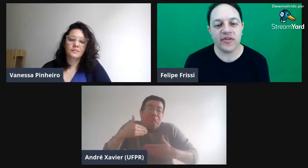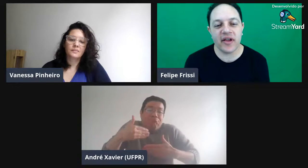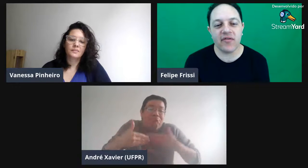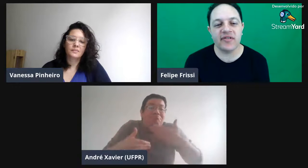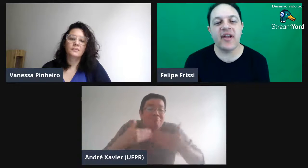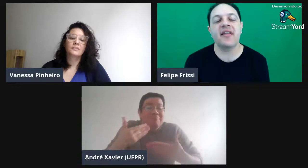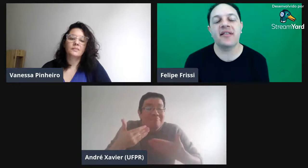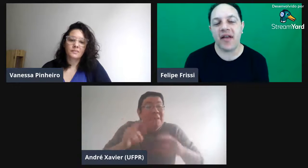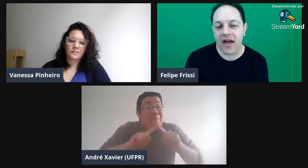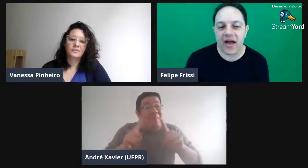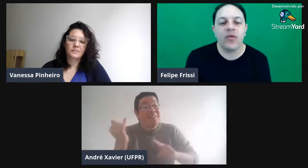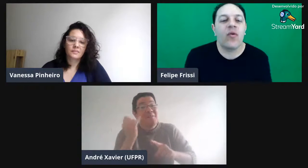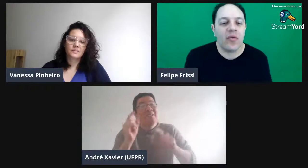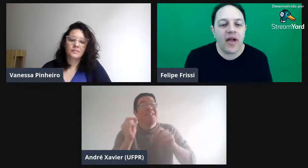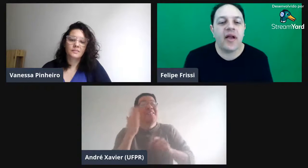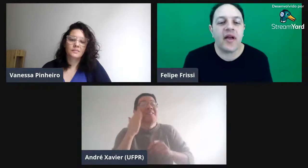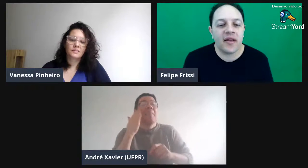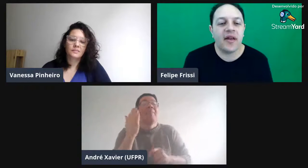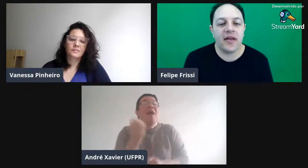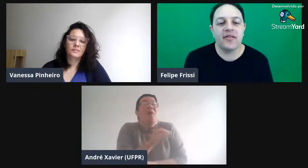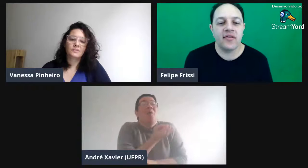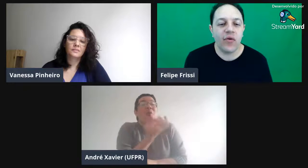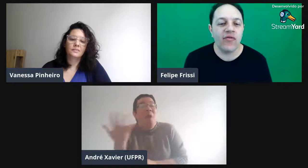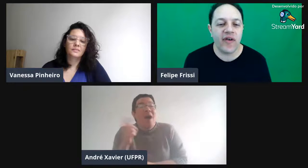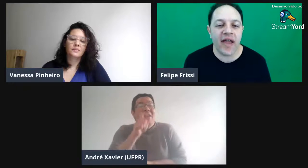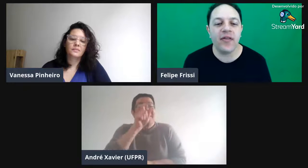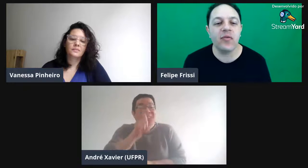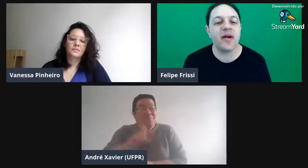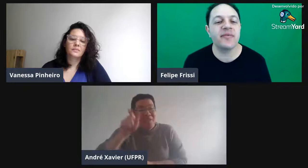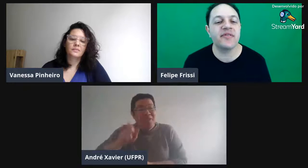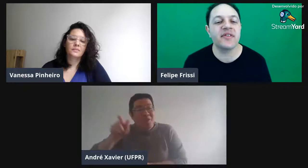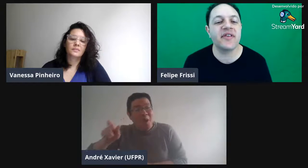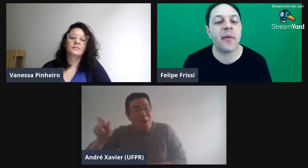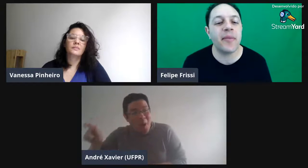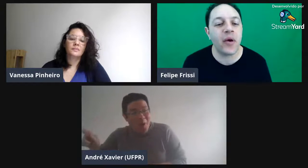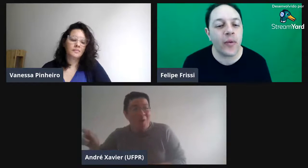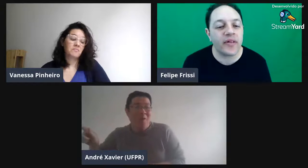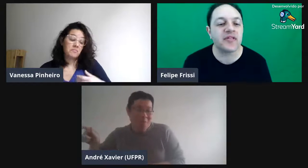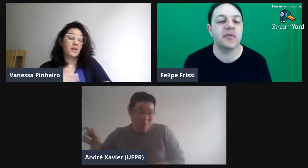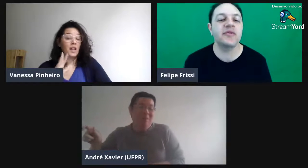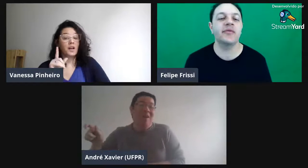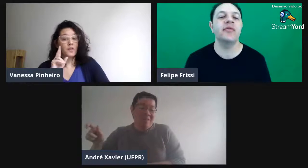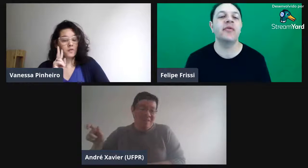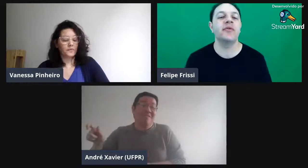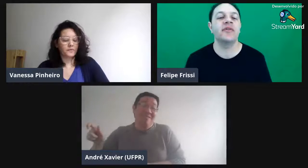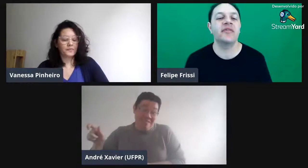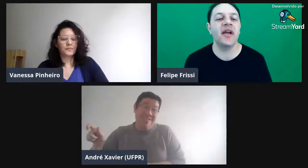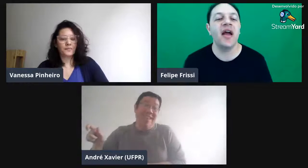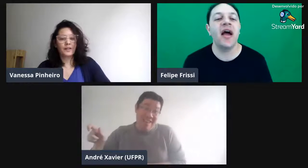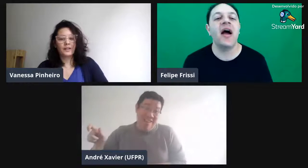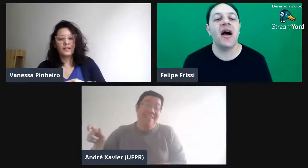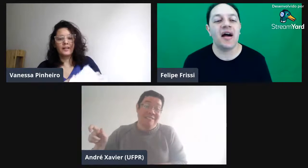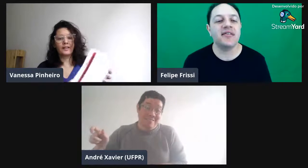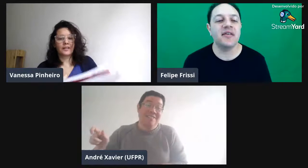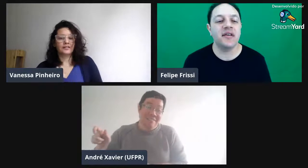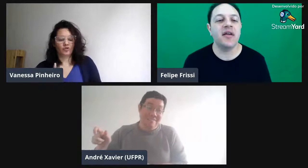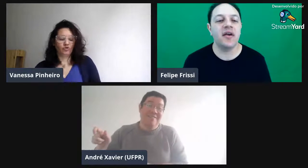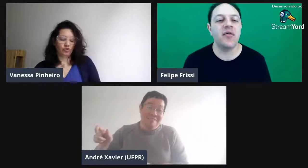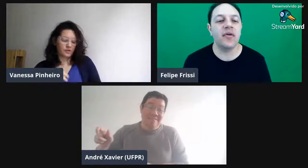sei que você ainda está desenvolvendo, mas precisa saber quantas pessoas, né? Ah, sim, eu